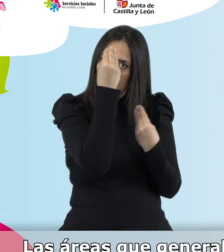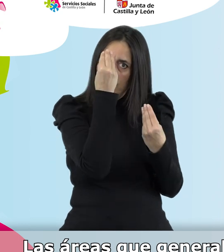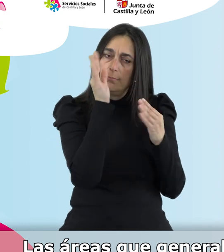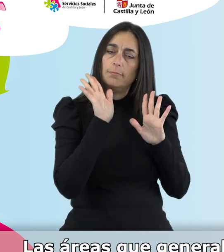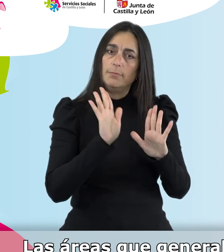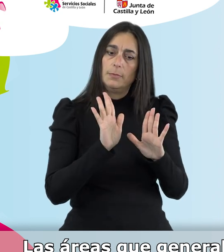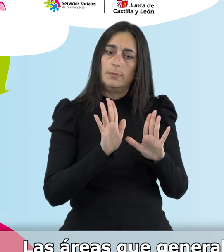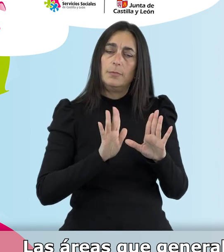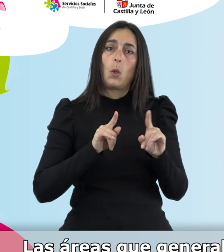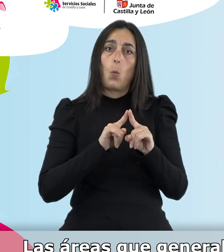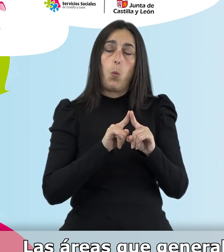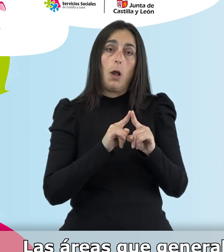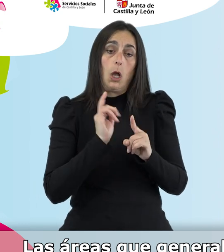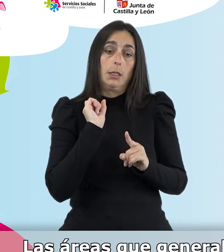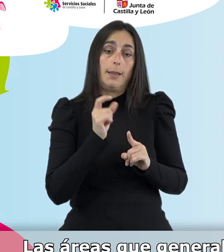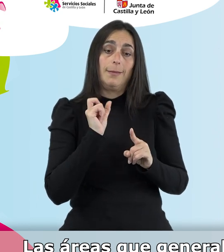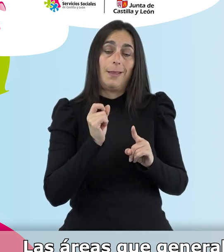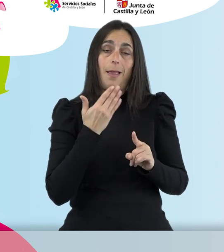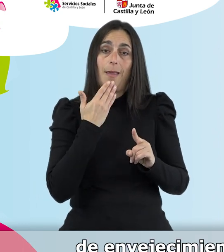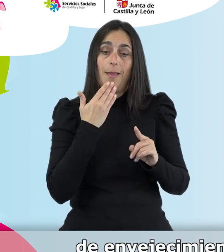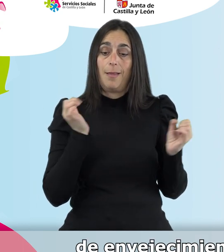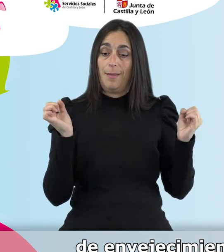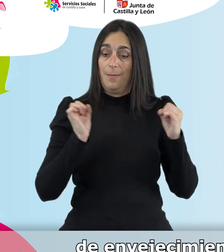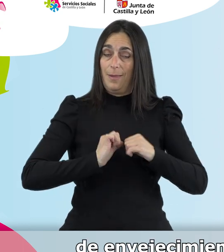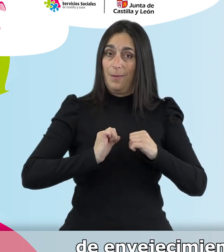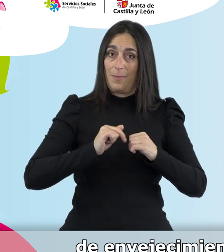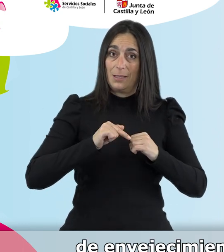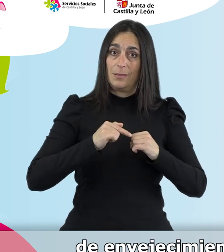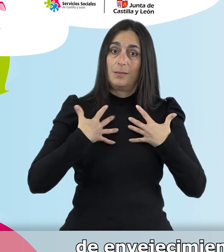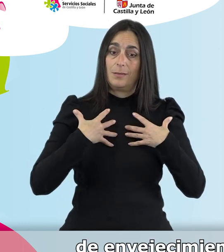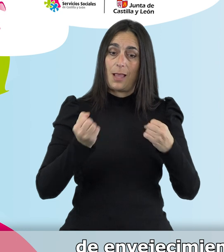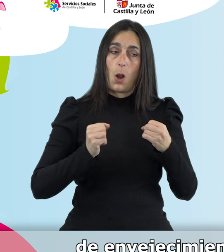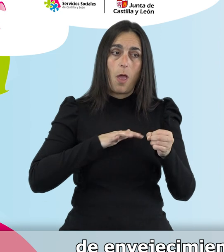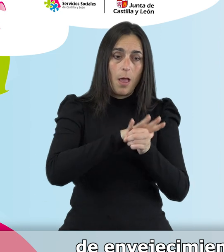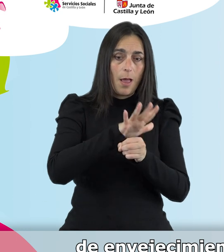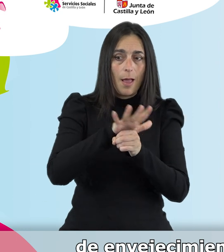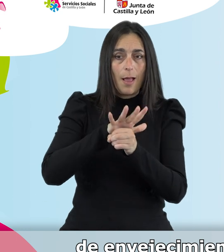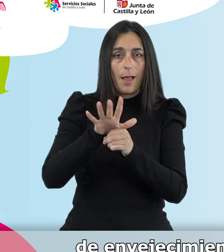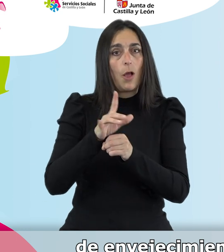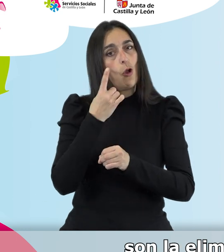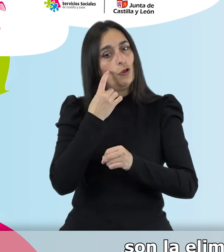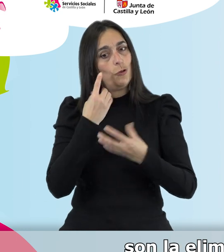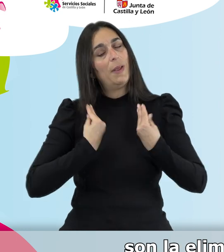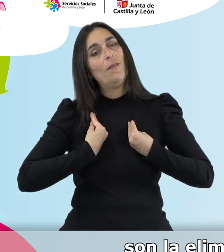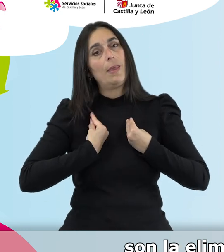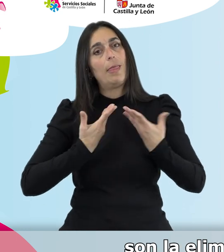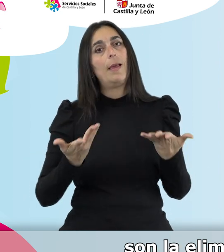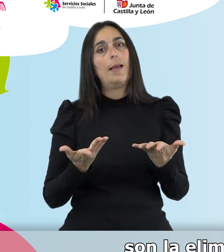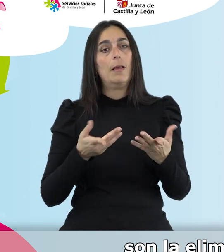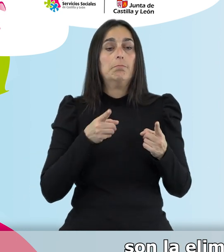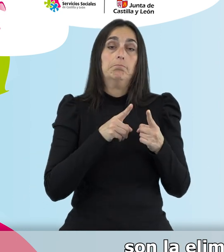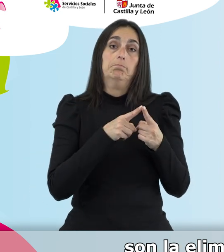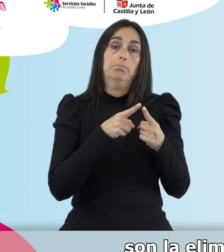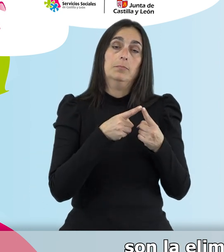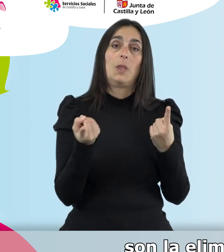generalmente se abordan cuando hablamos de envejecimiento saludable y de hábitos de vida son